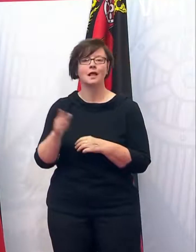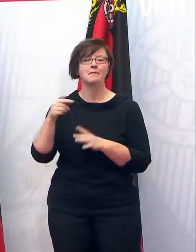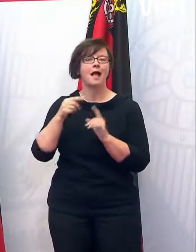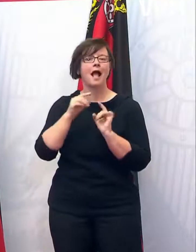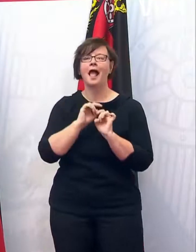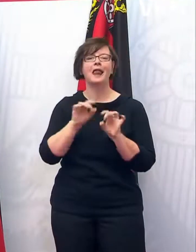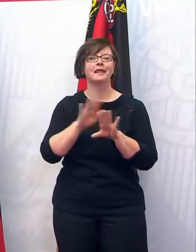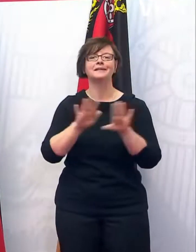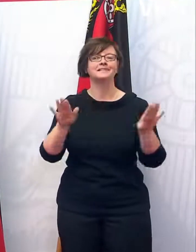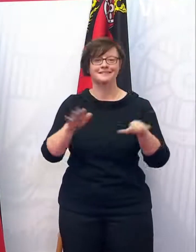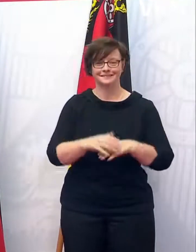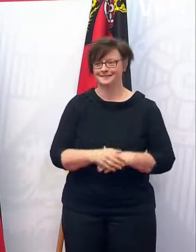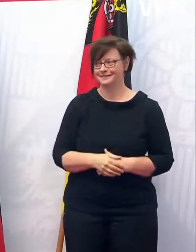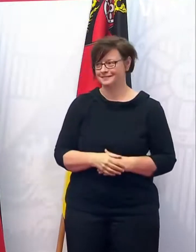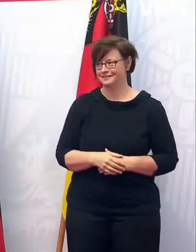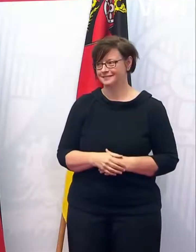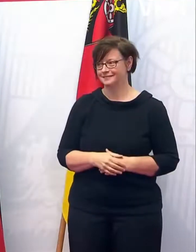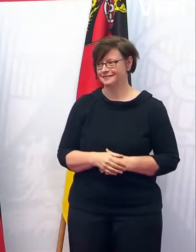Gut,